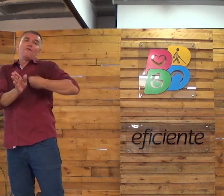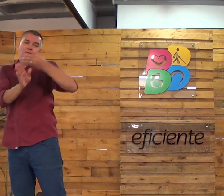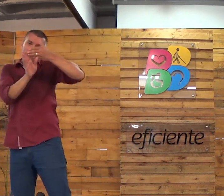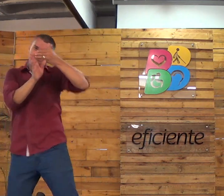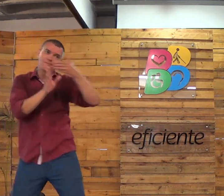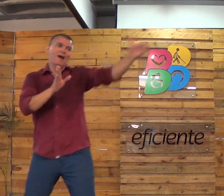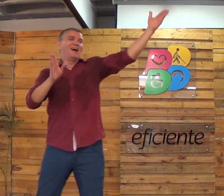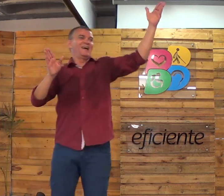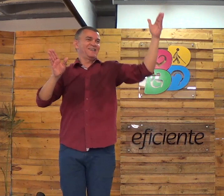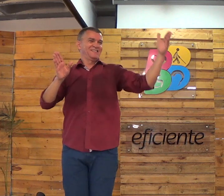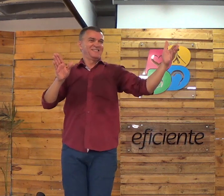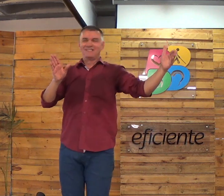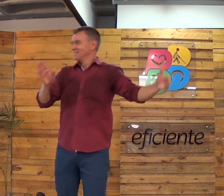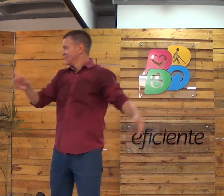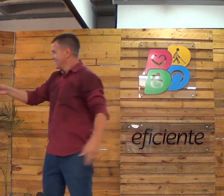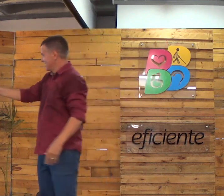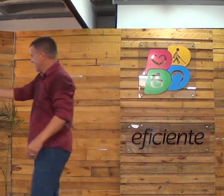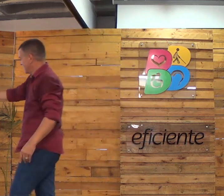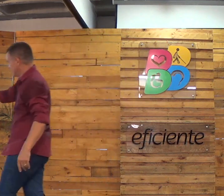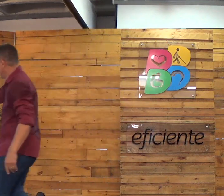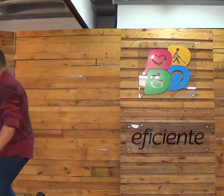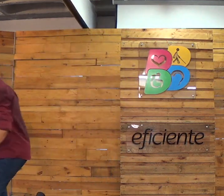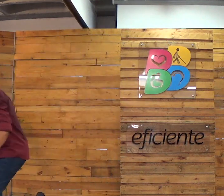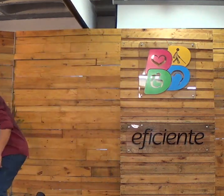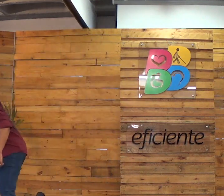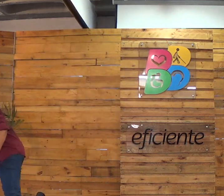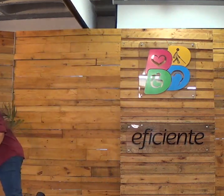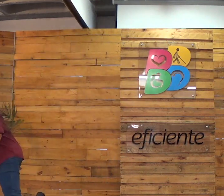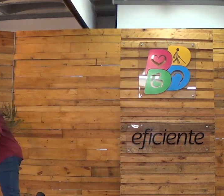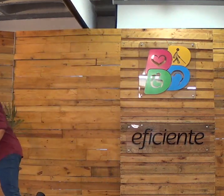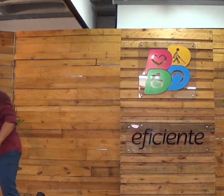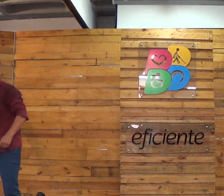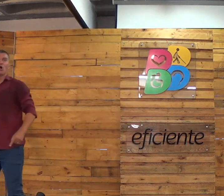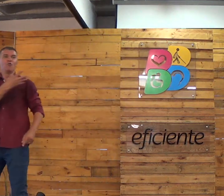O que ficou no passado? Ficou no passado. Agora são coisas novas.